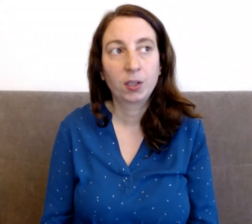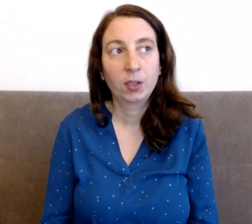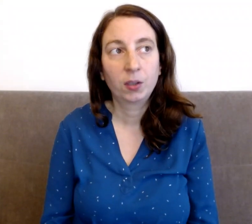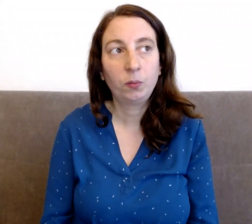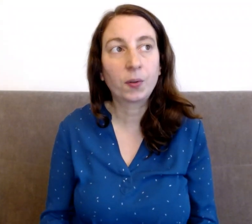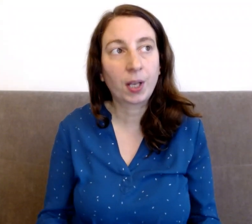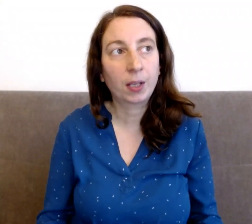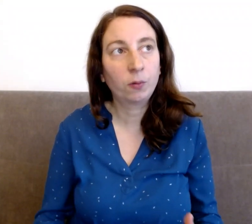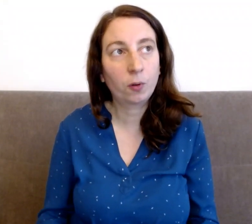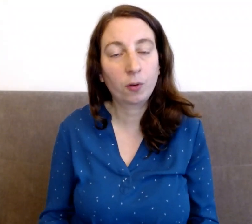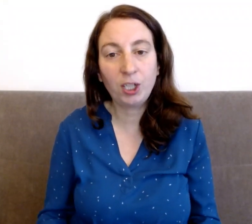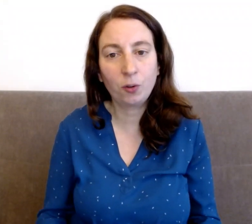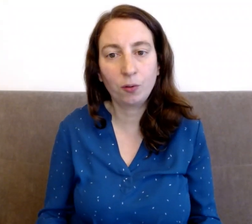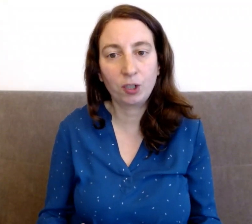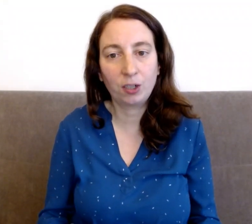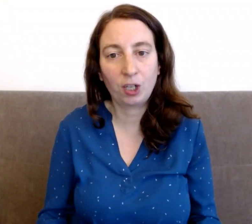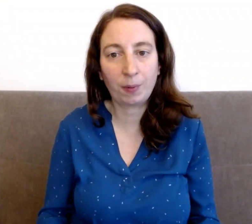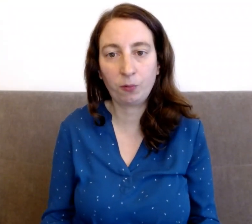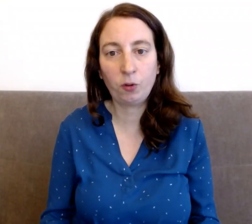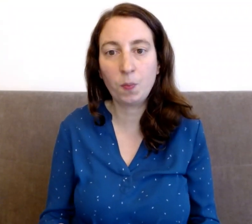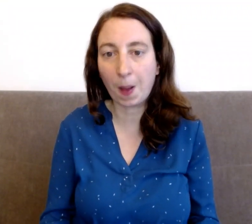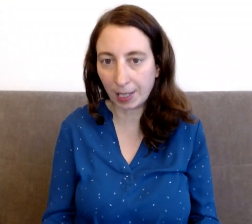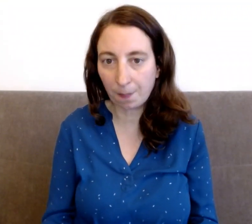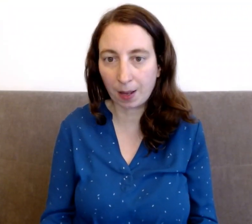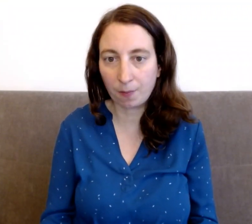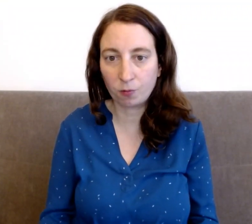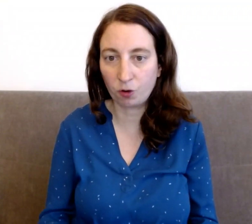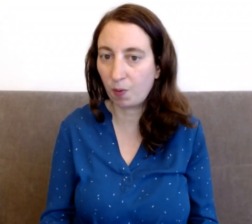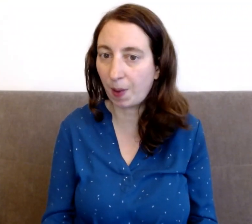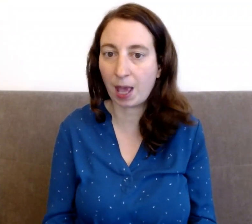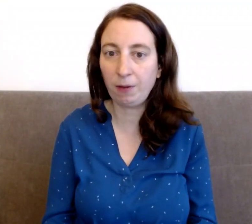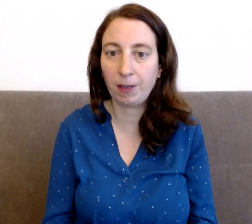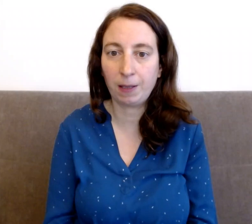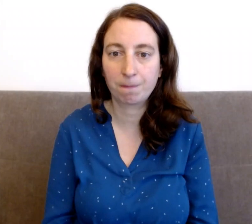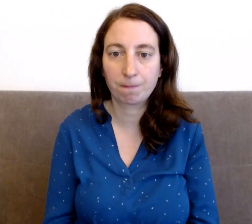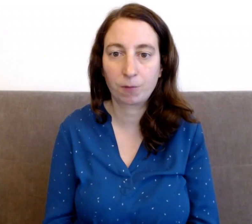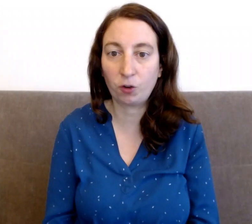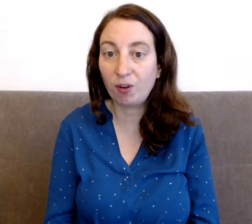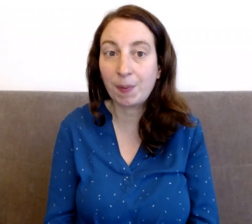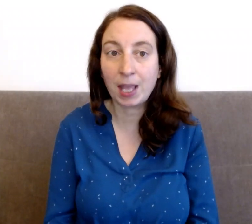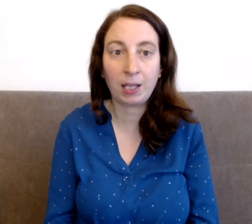ou dans un autre registre, j'ai l'impression que je ne pas capable, que je ne pas y arriver, que je ne vais pas y arriver.